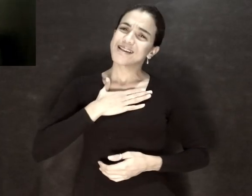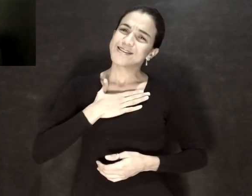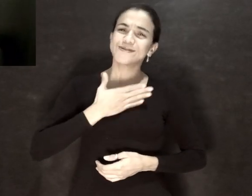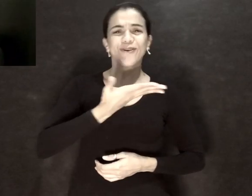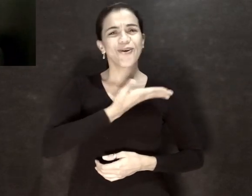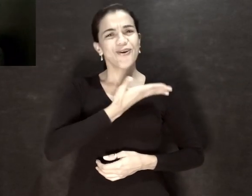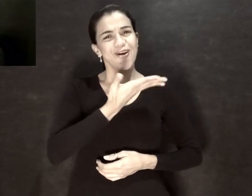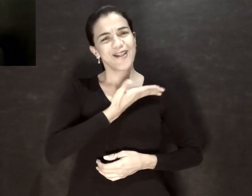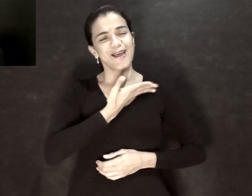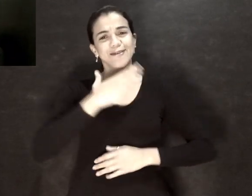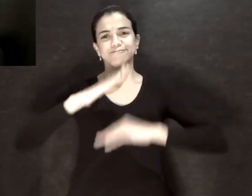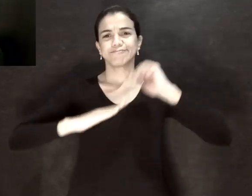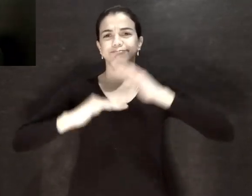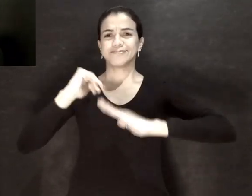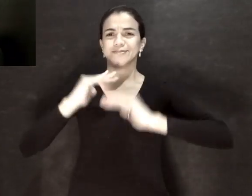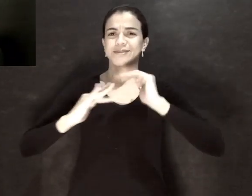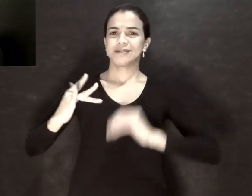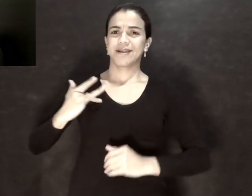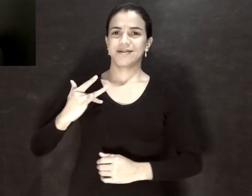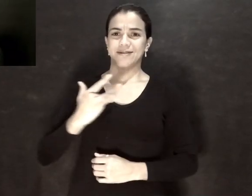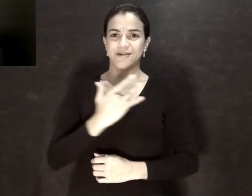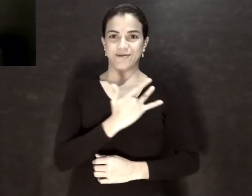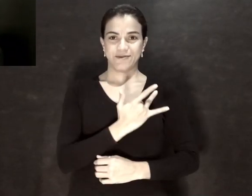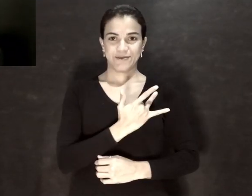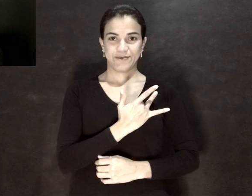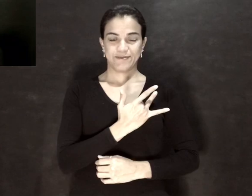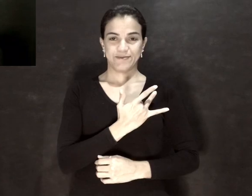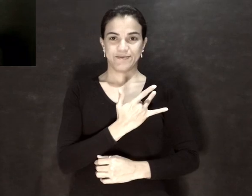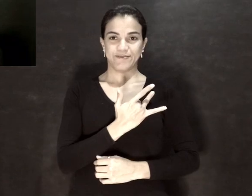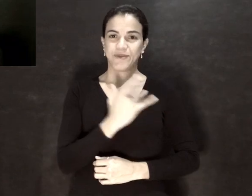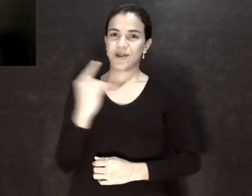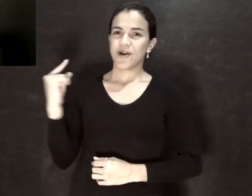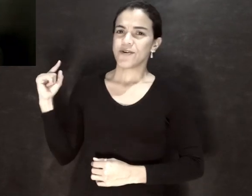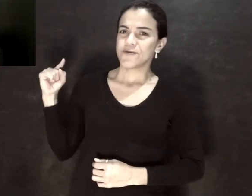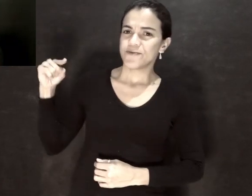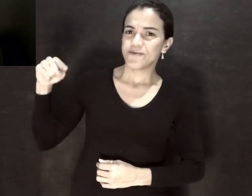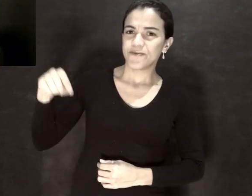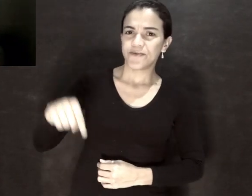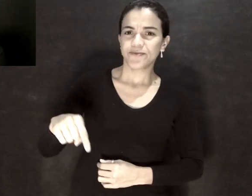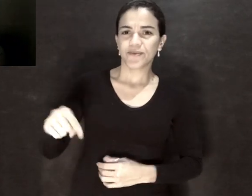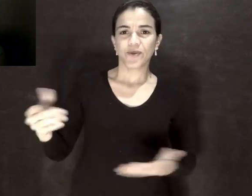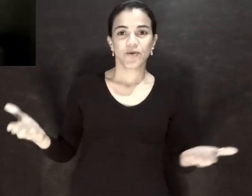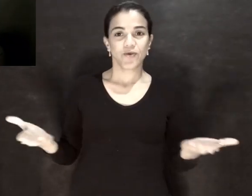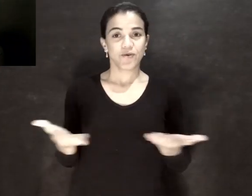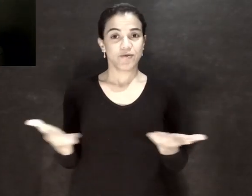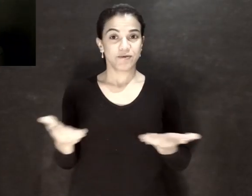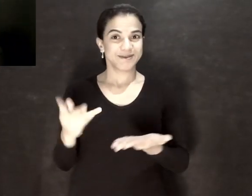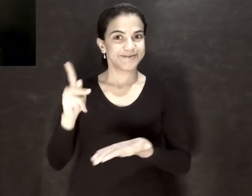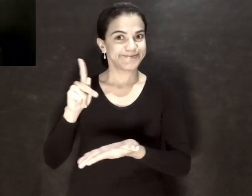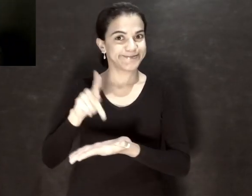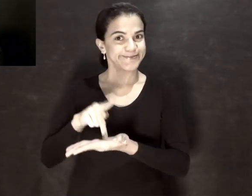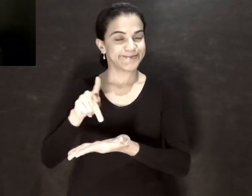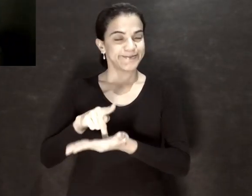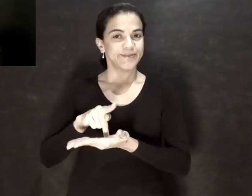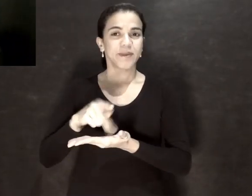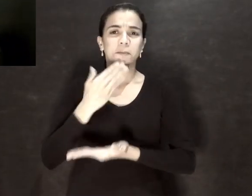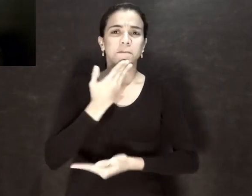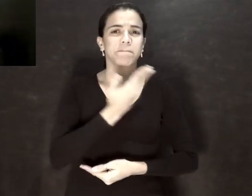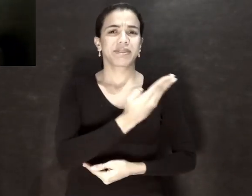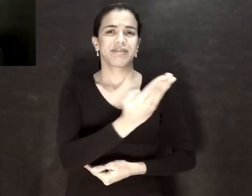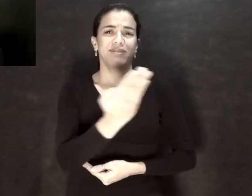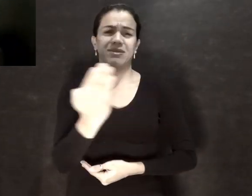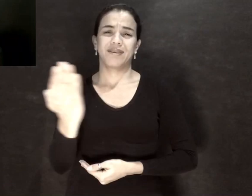Queridos colegas profissionais da saúde, eu venho aqui hoje, na verdade,